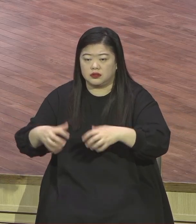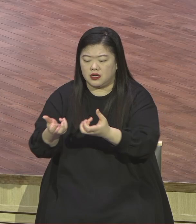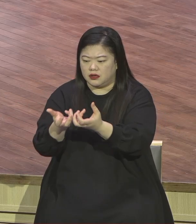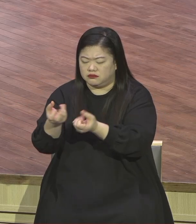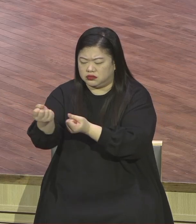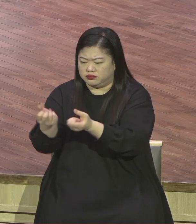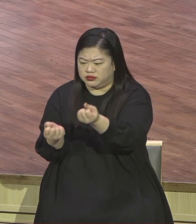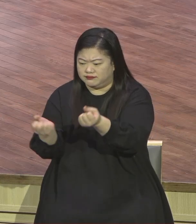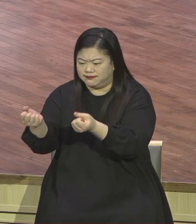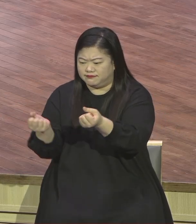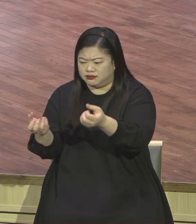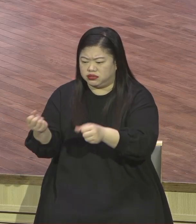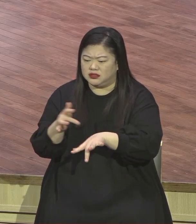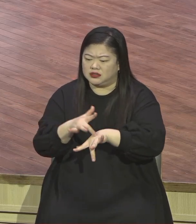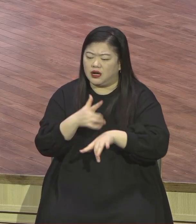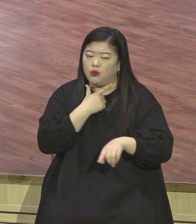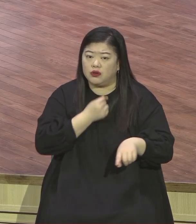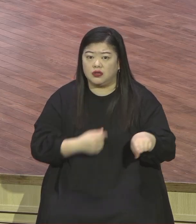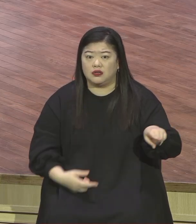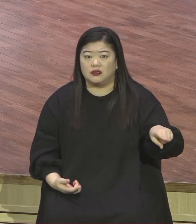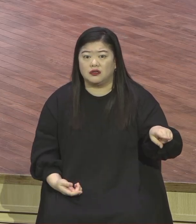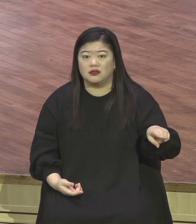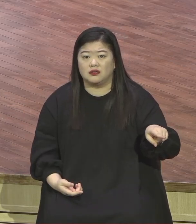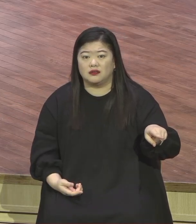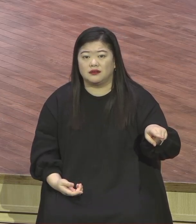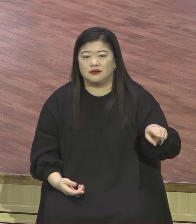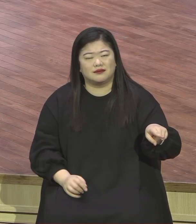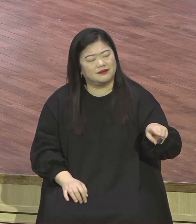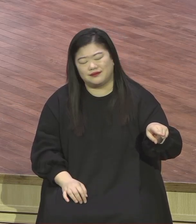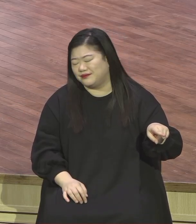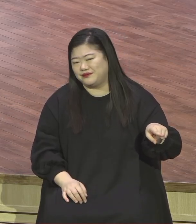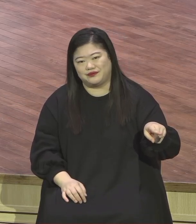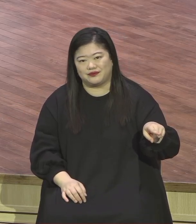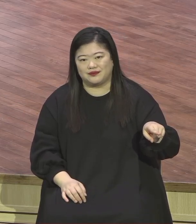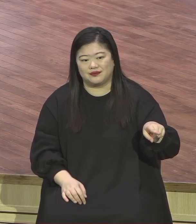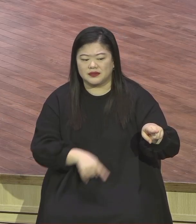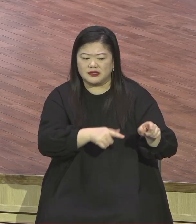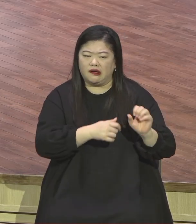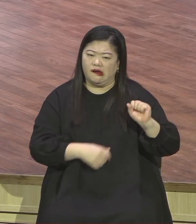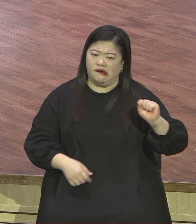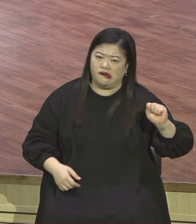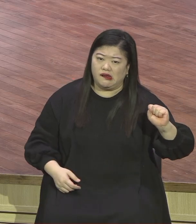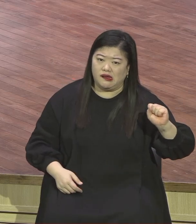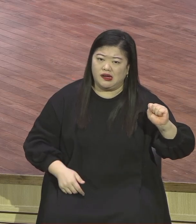원리스 이것에 대해서 깨트리면 사단 심부름하는